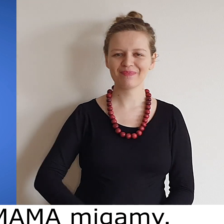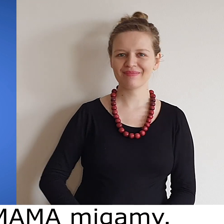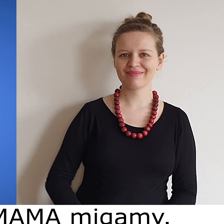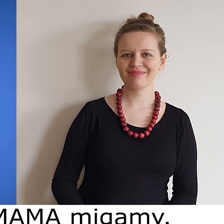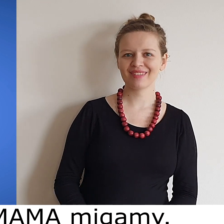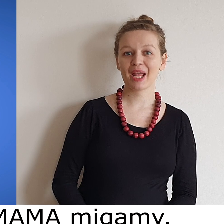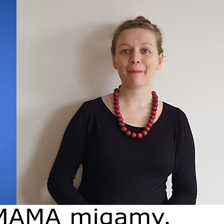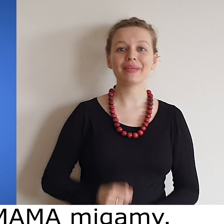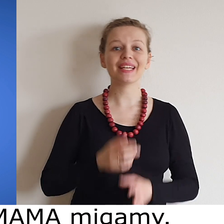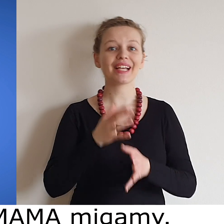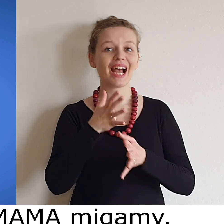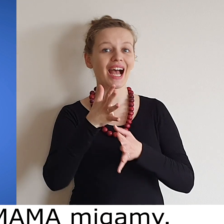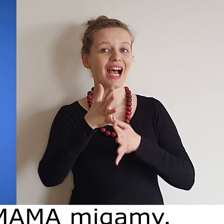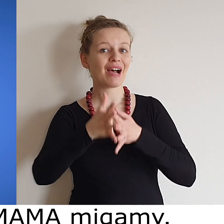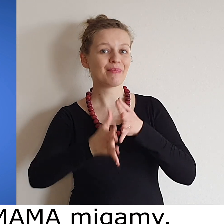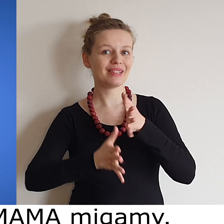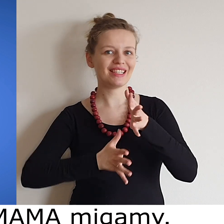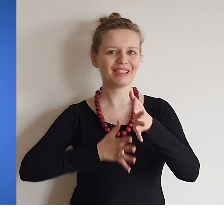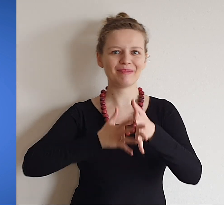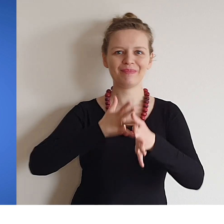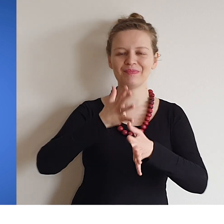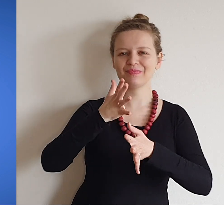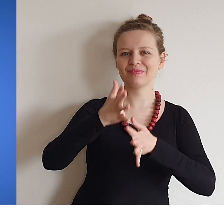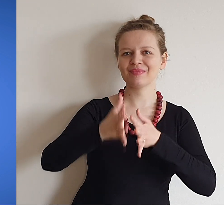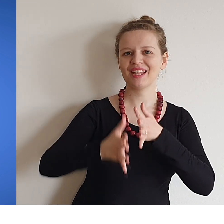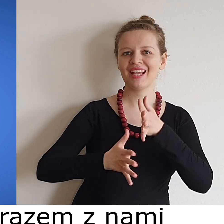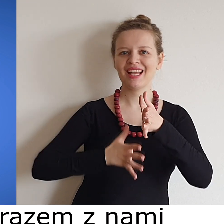migamy